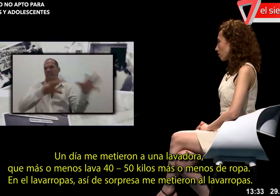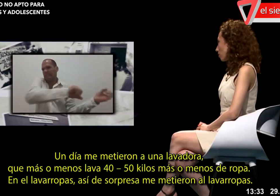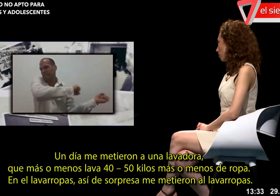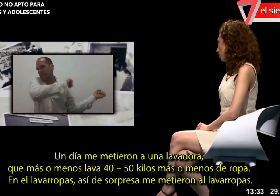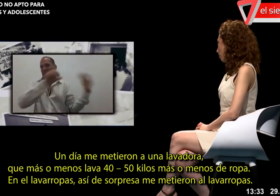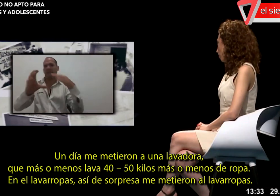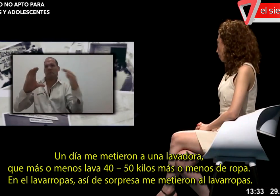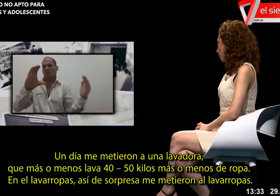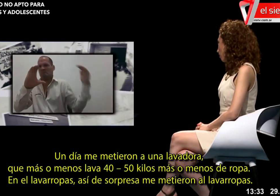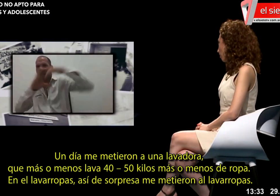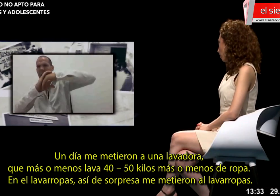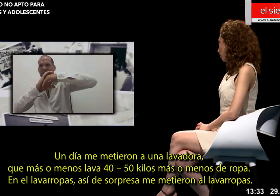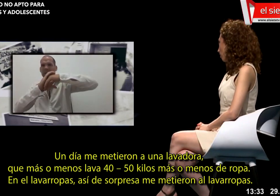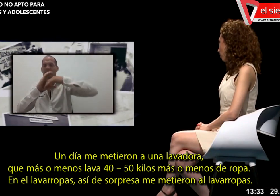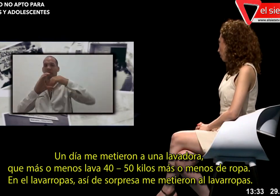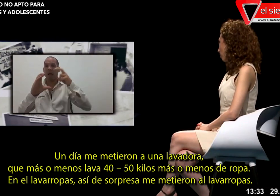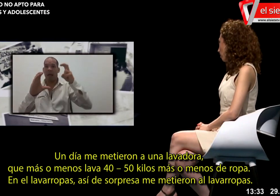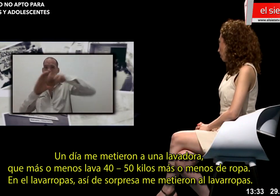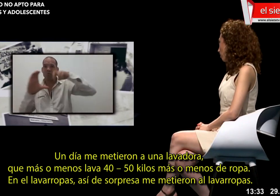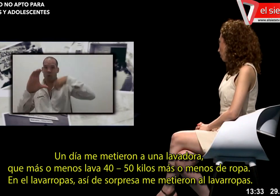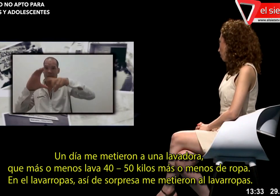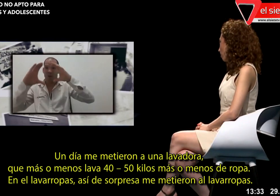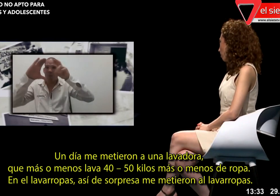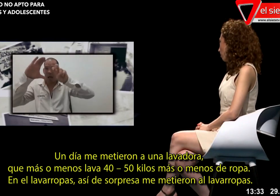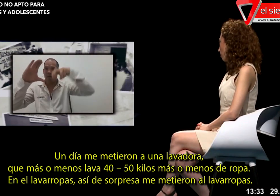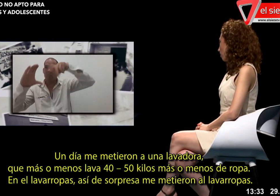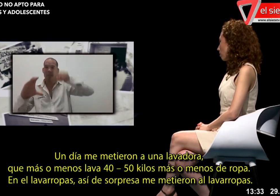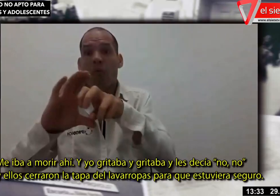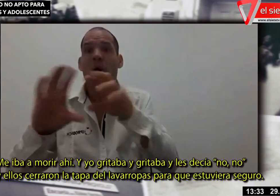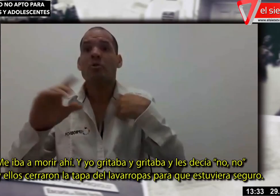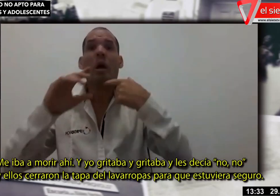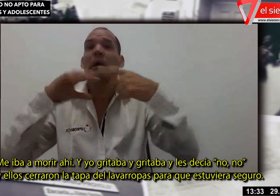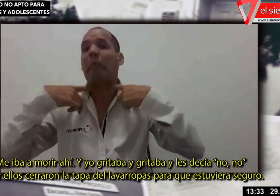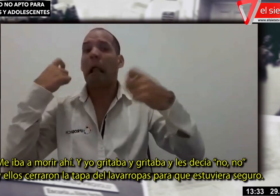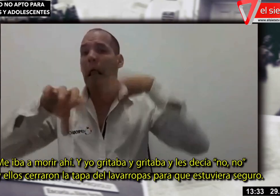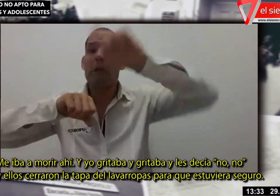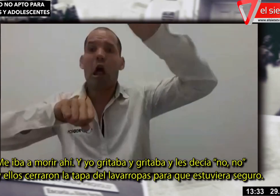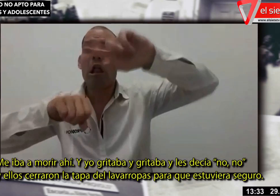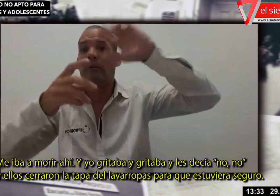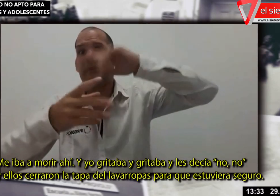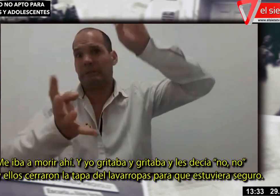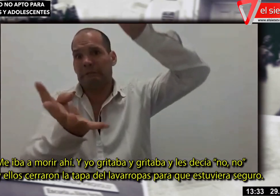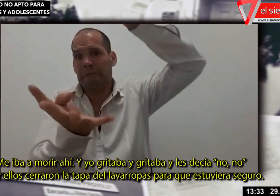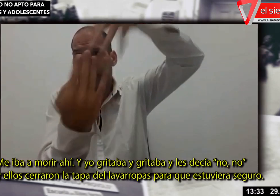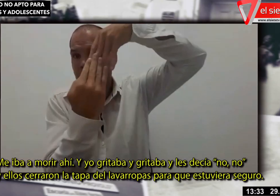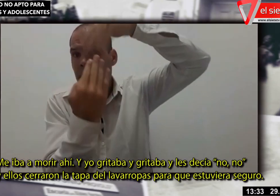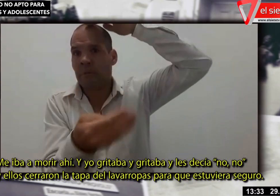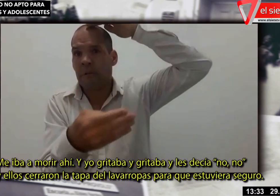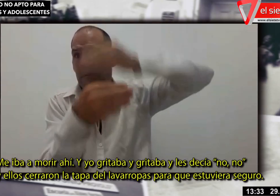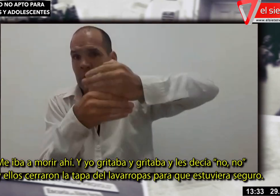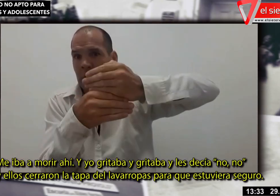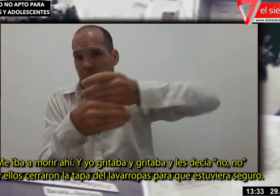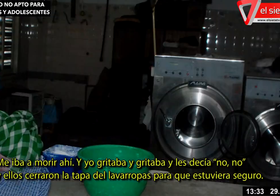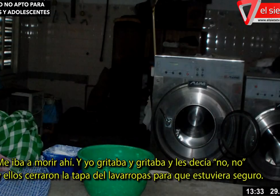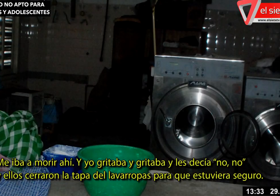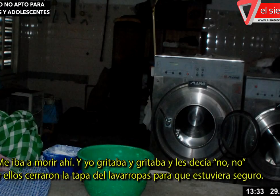En el lavarropa, así de sorpresa, me metieron al lavarropa. Me iba a morir ahí. Y yo gritaba y gritaba y le decía no,